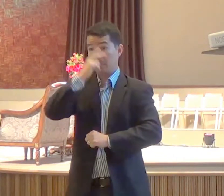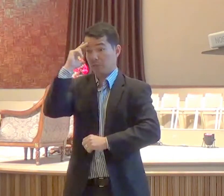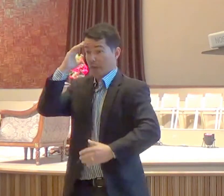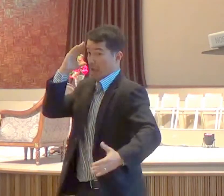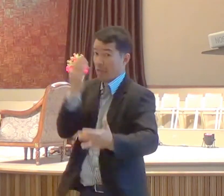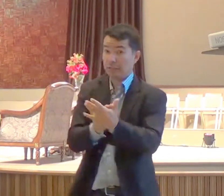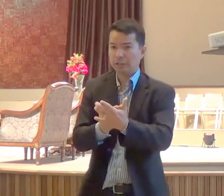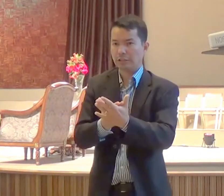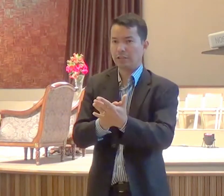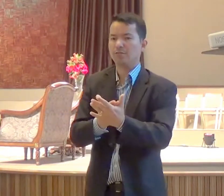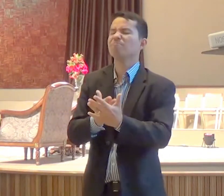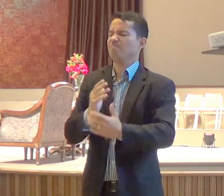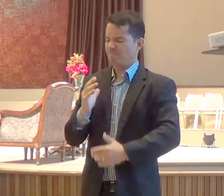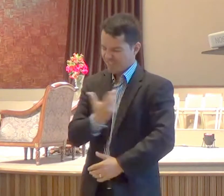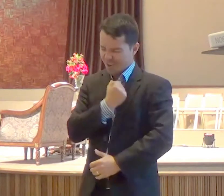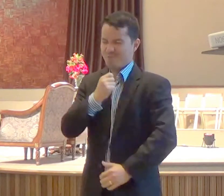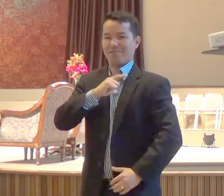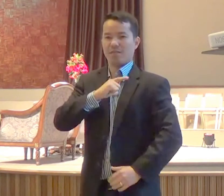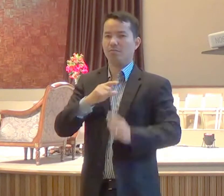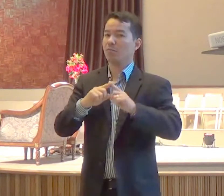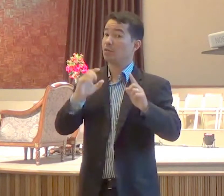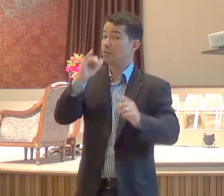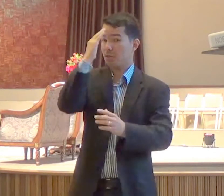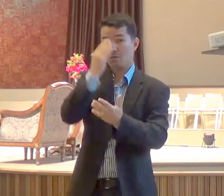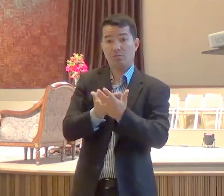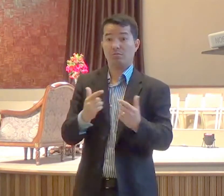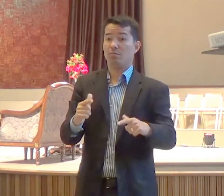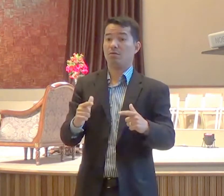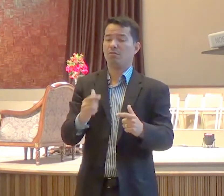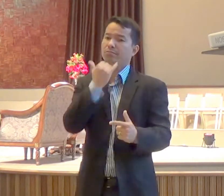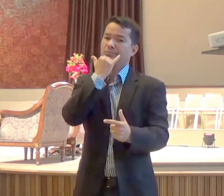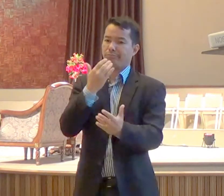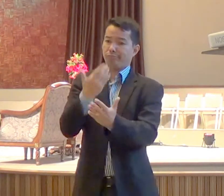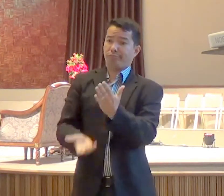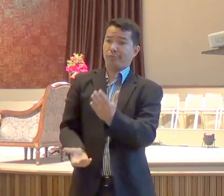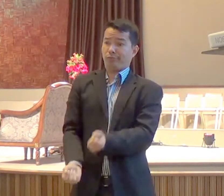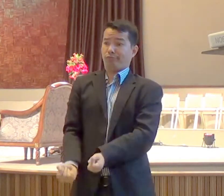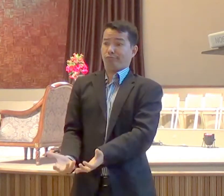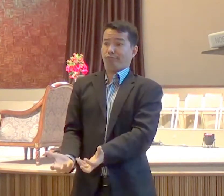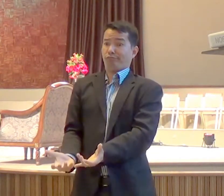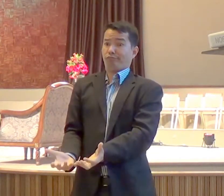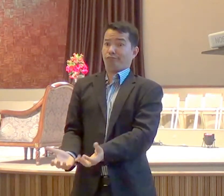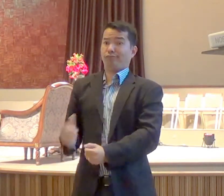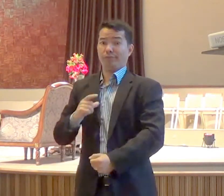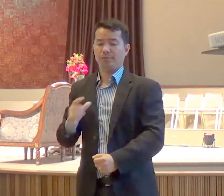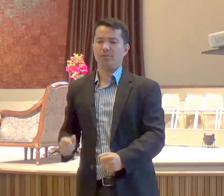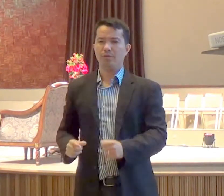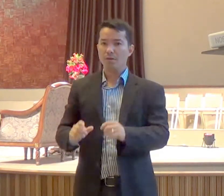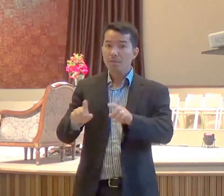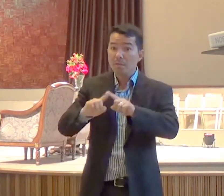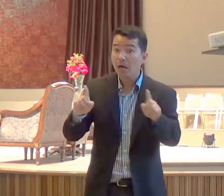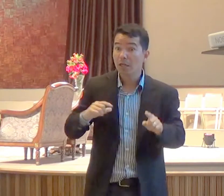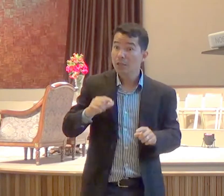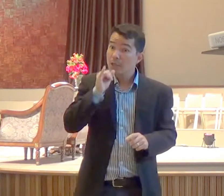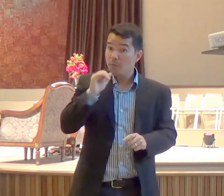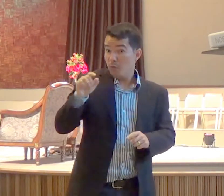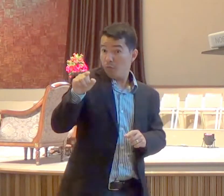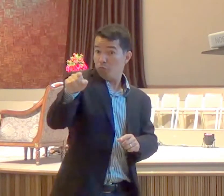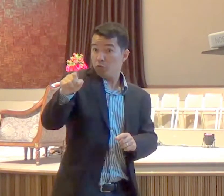porém não crer, será condenado, estes sinais vão de acompanhar aqueles que creem, em meu nome expelirão